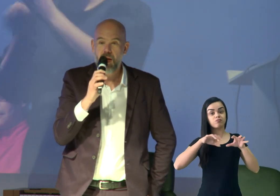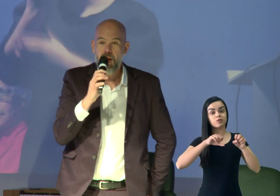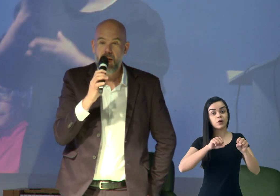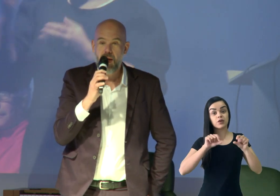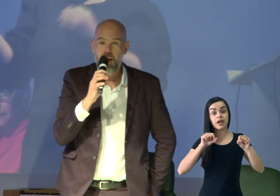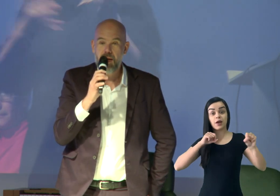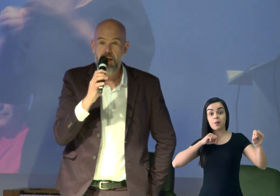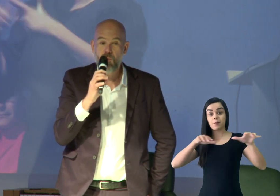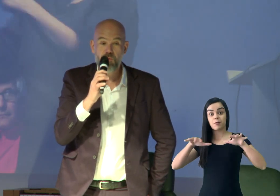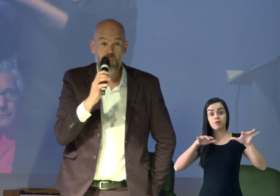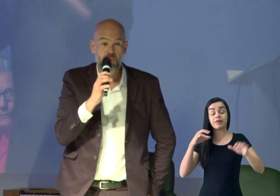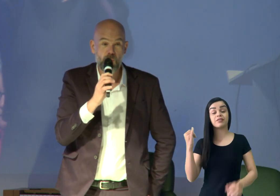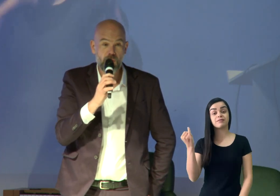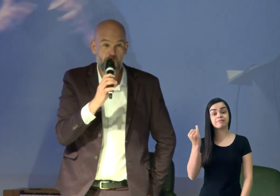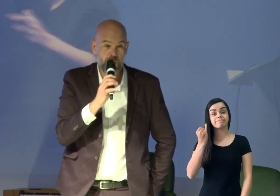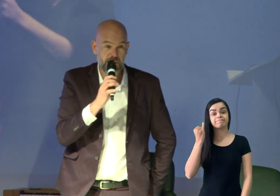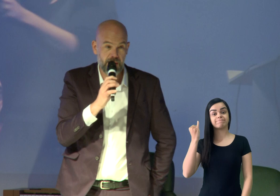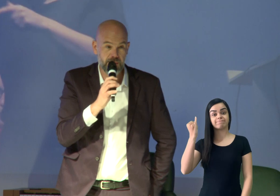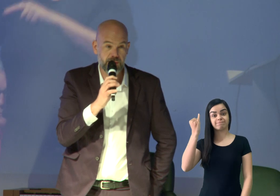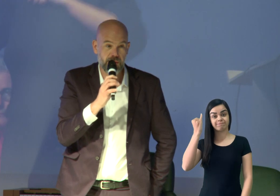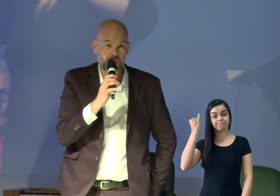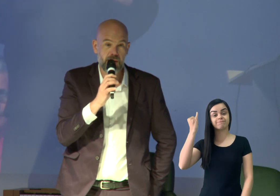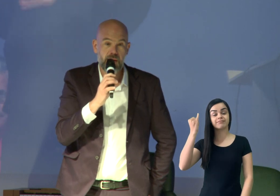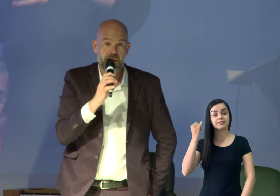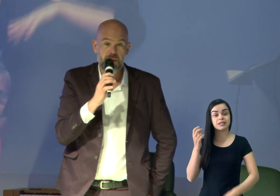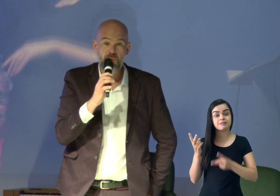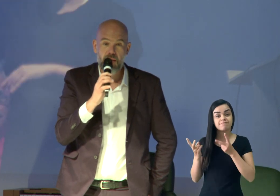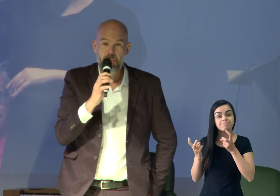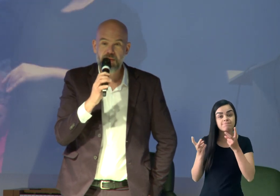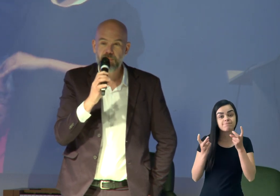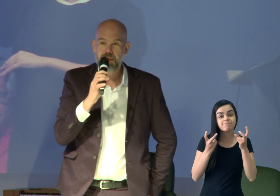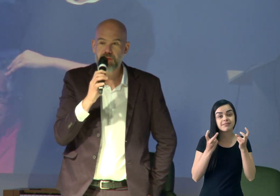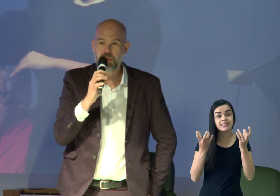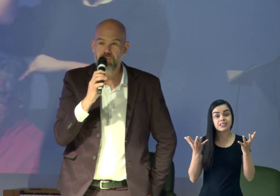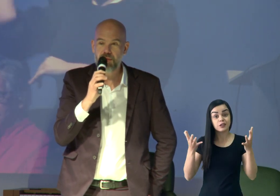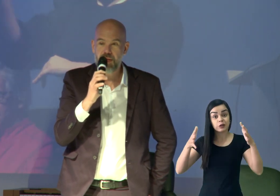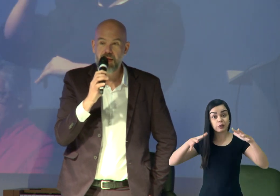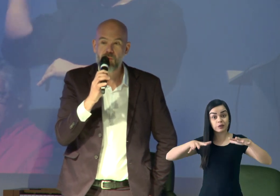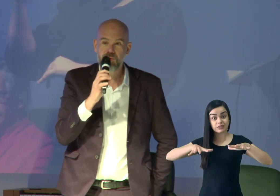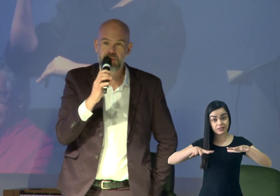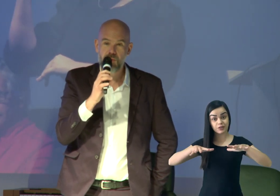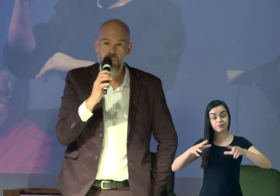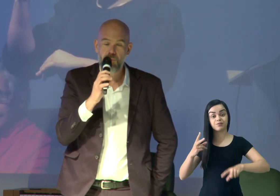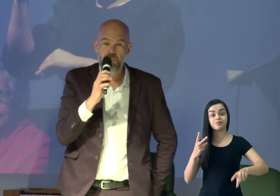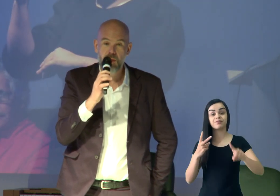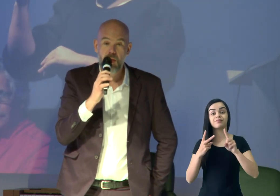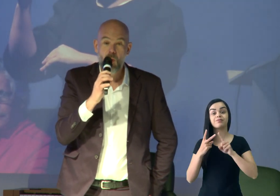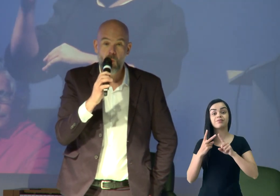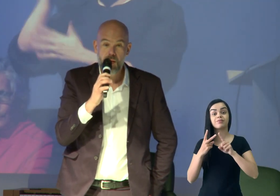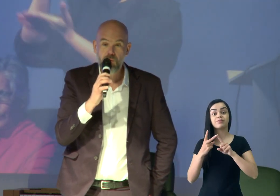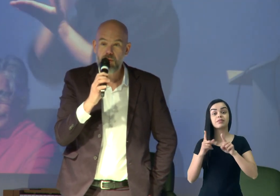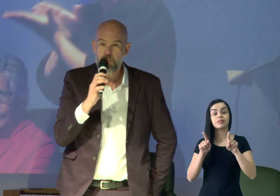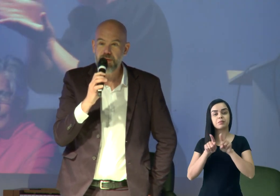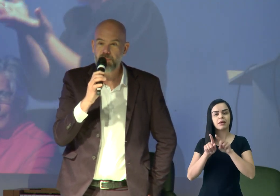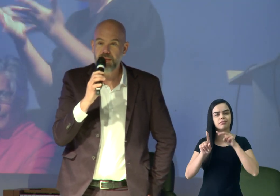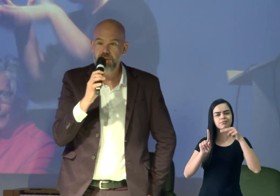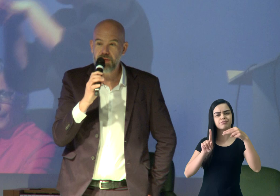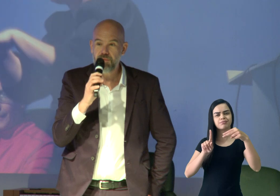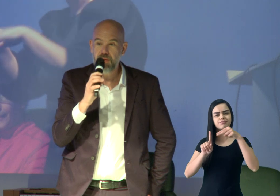ele é um movimento muito importante, tanto na perspectiva da inclusão, quanto na perspectiva